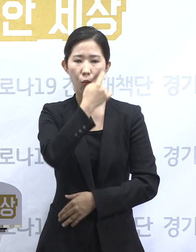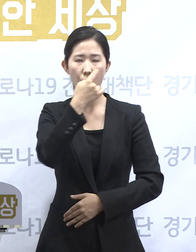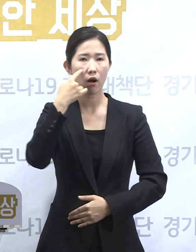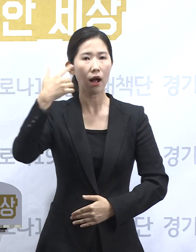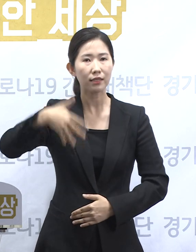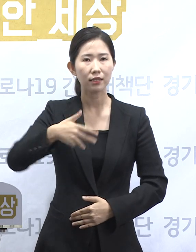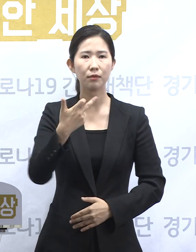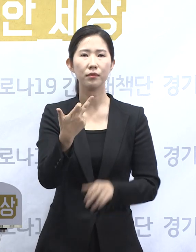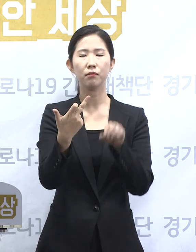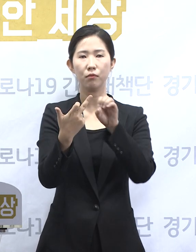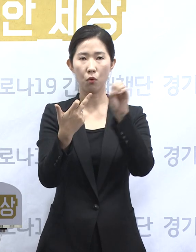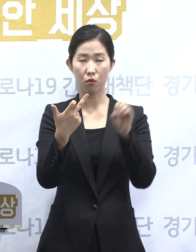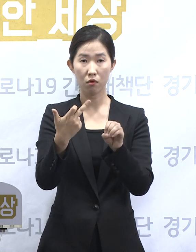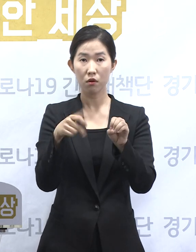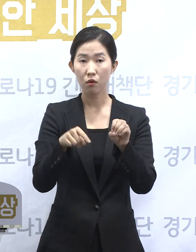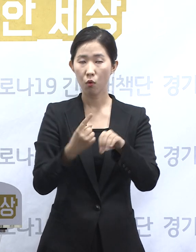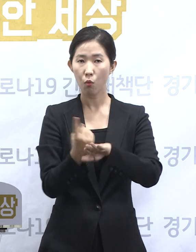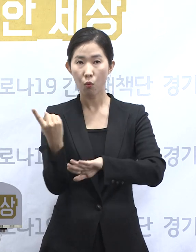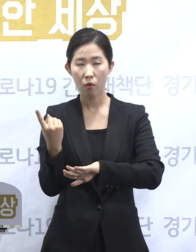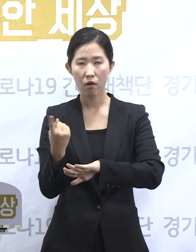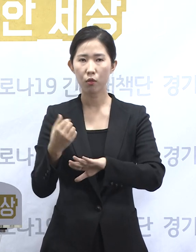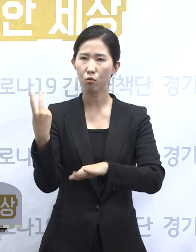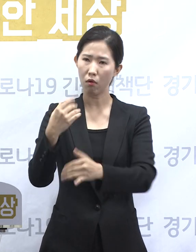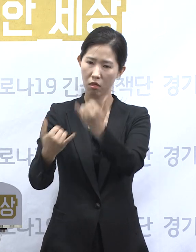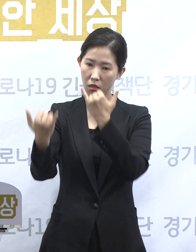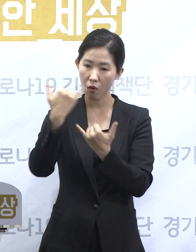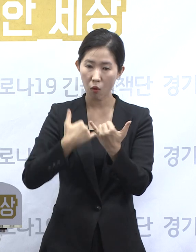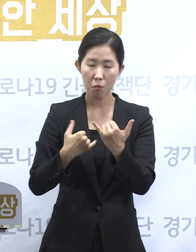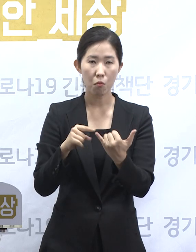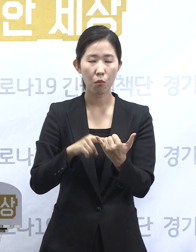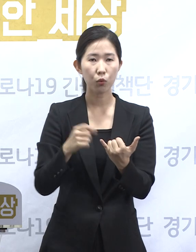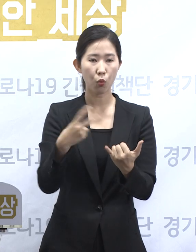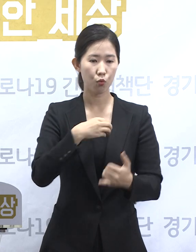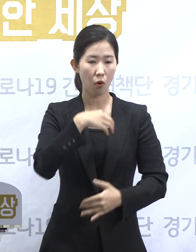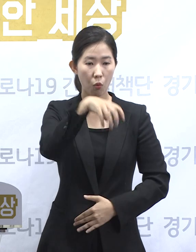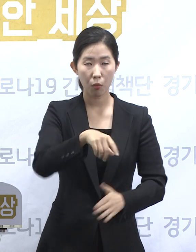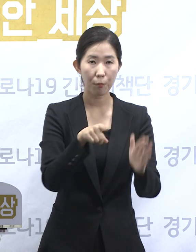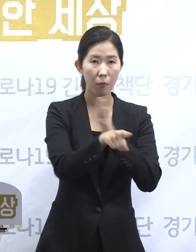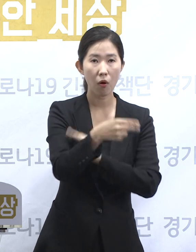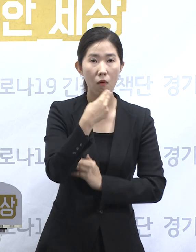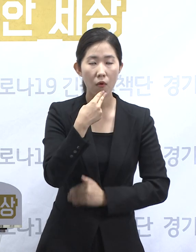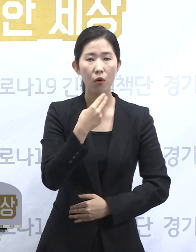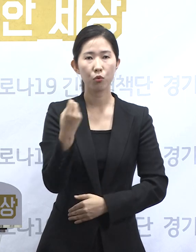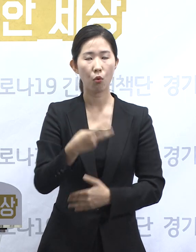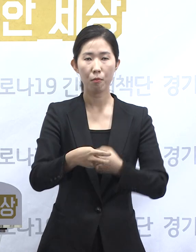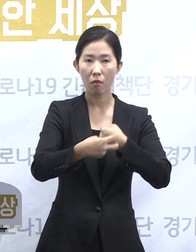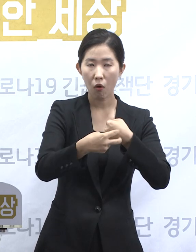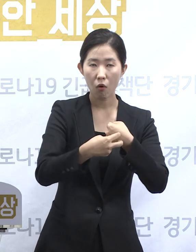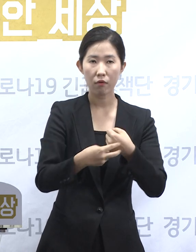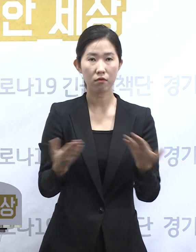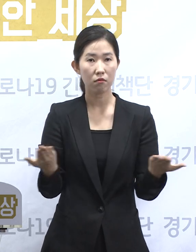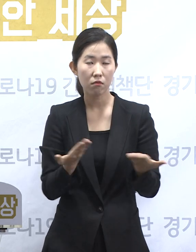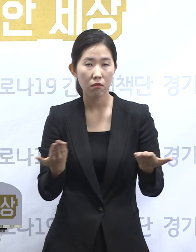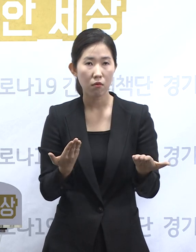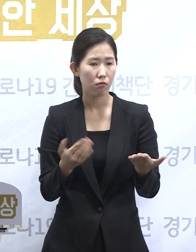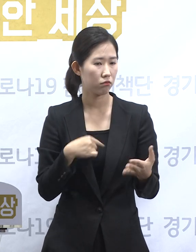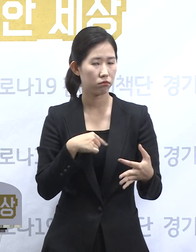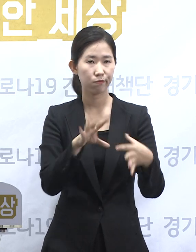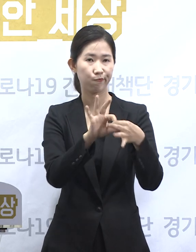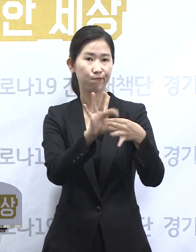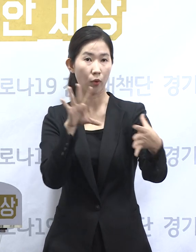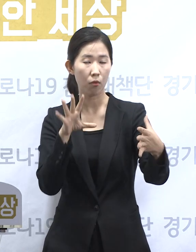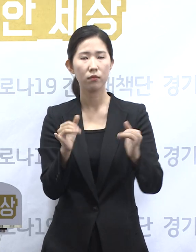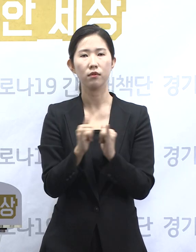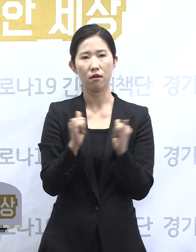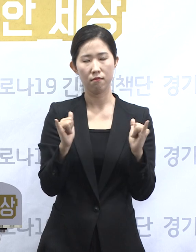이는 해외 유입 또는 국내 위험지역 방문이 없고 병의원, 요양원, 직장 등의 집단시설과도 연관이 없는